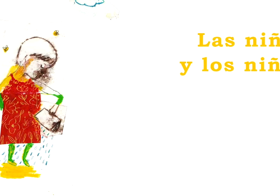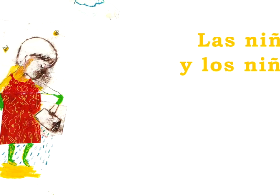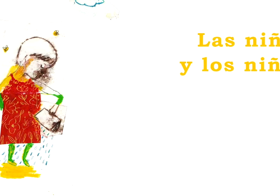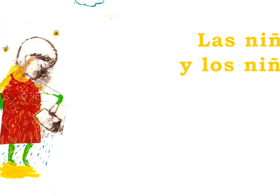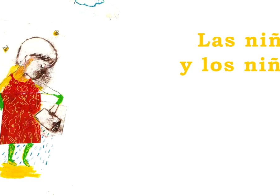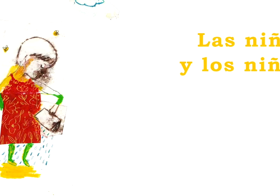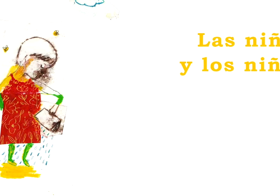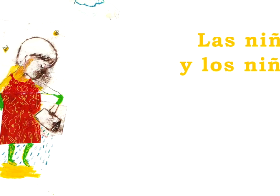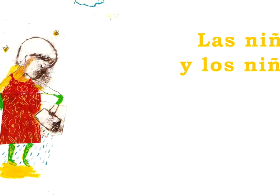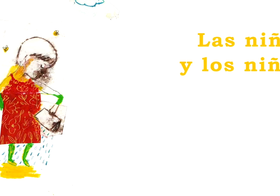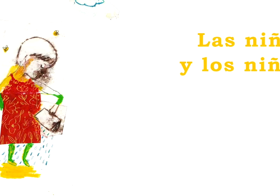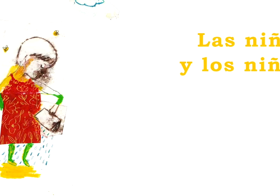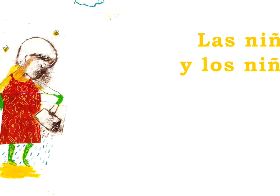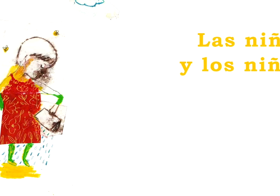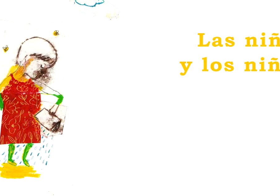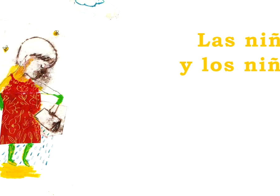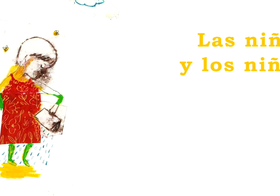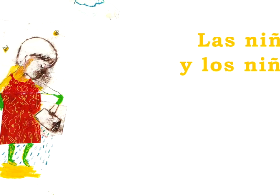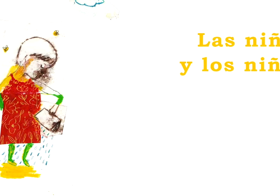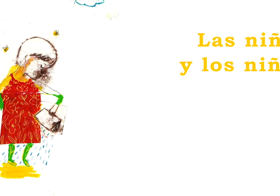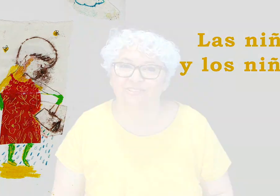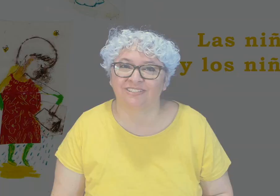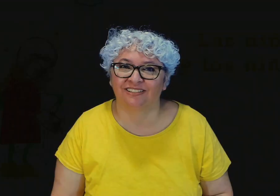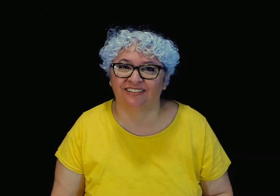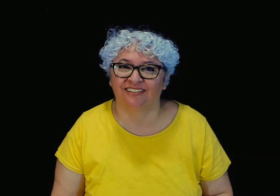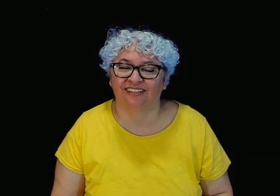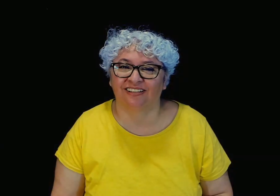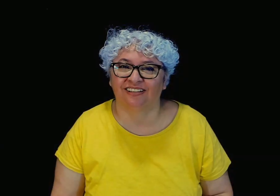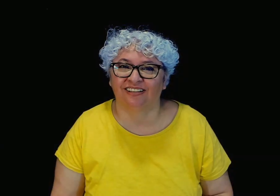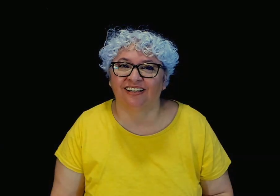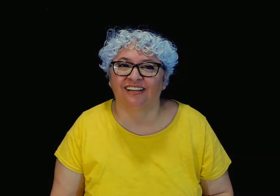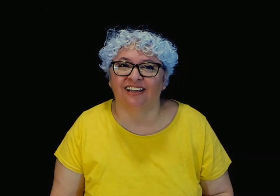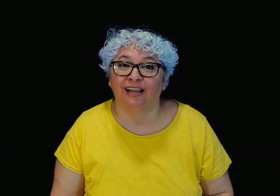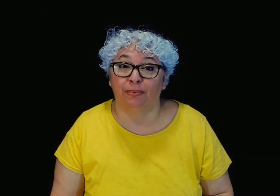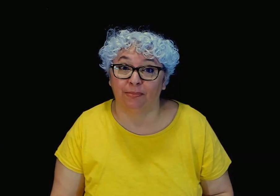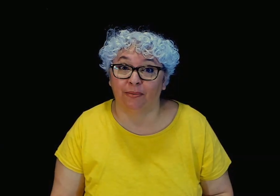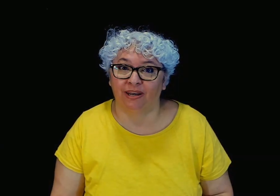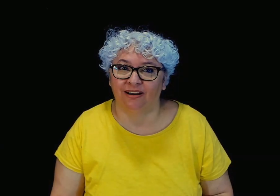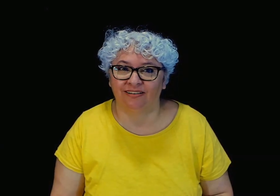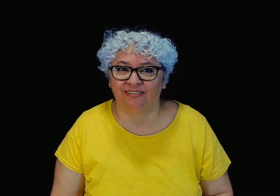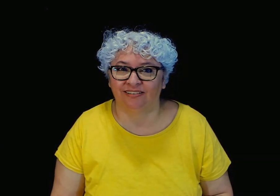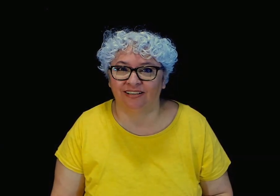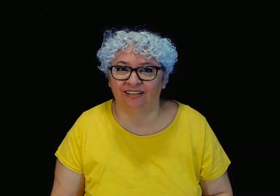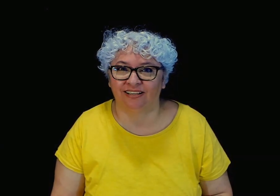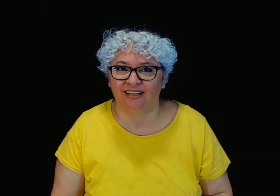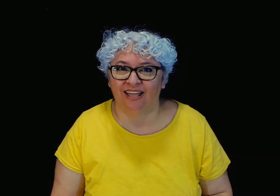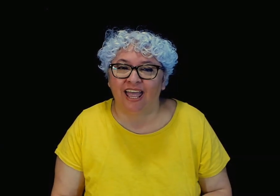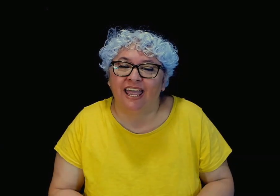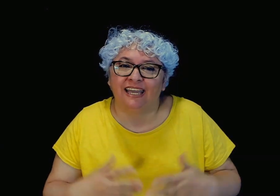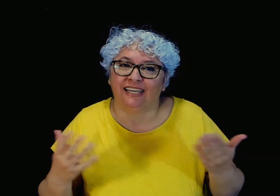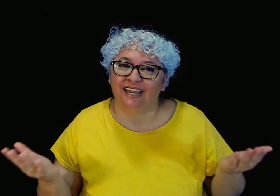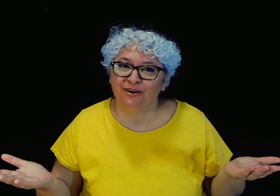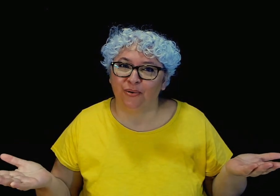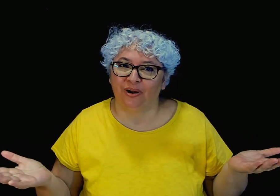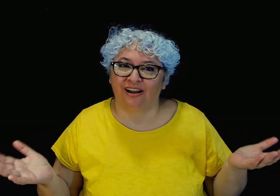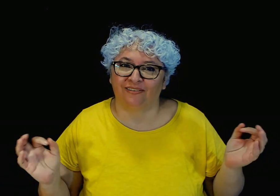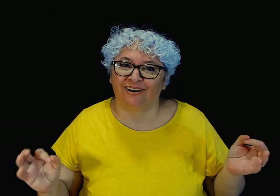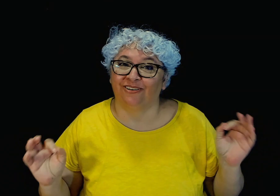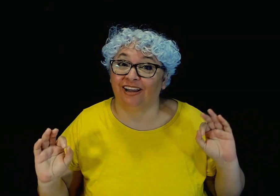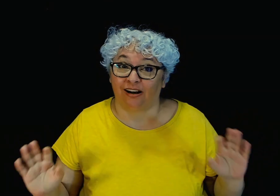las niñas y los niños la primavera quién juega bajo las